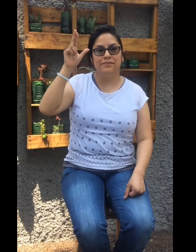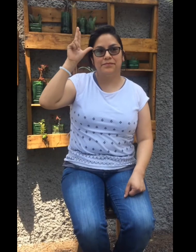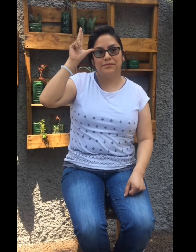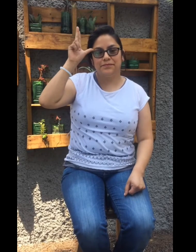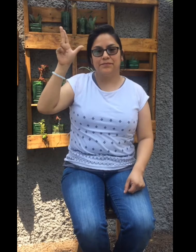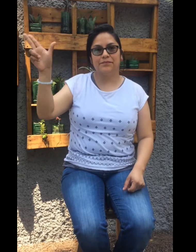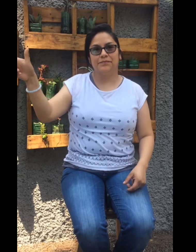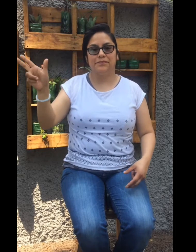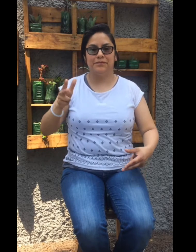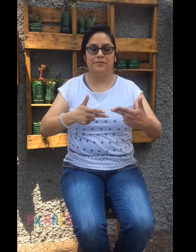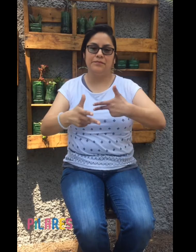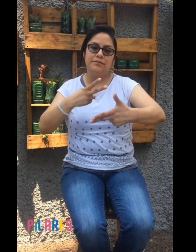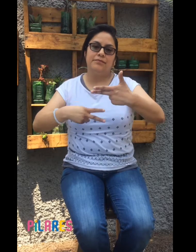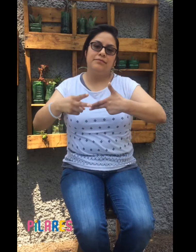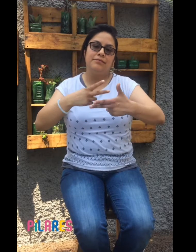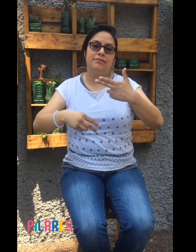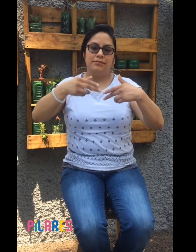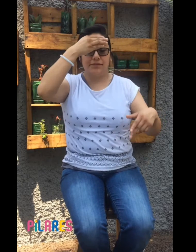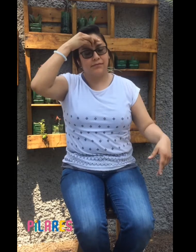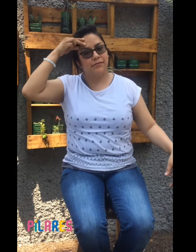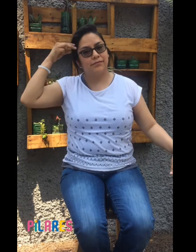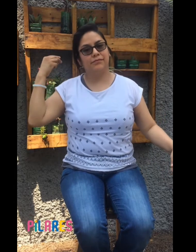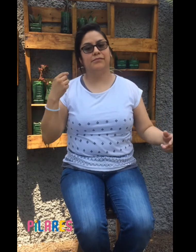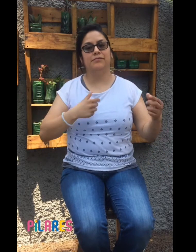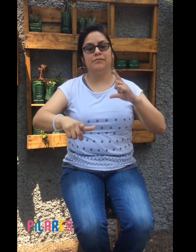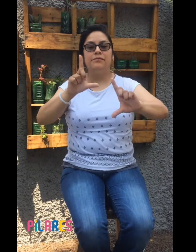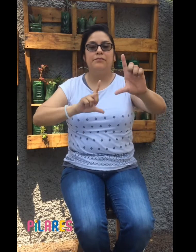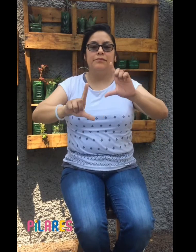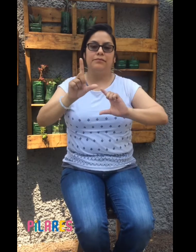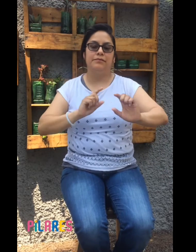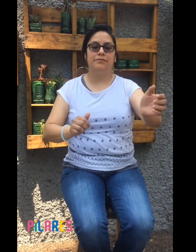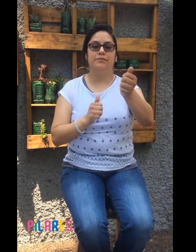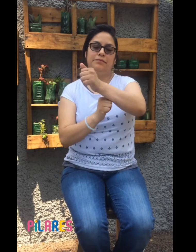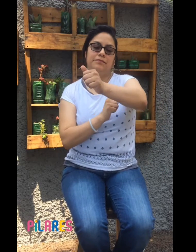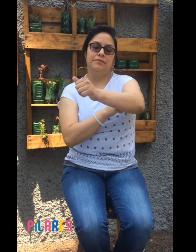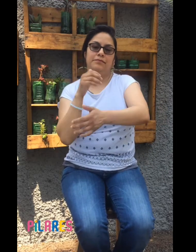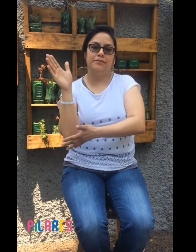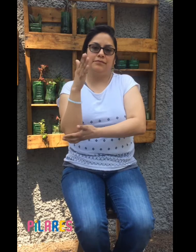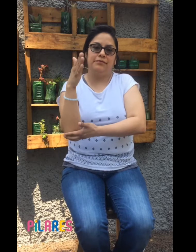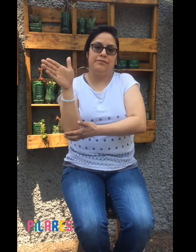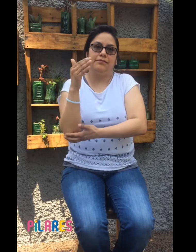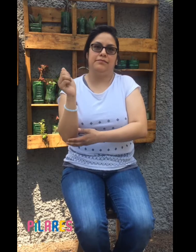¡Hola! Bienvenidos a Aprendiendo Lengua de Señas Mexicana en Pilares Agrícola Pantitlán.